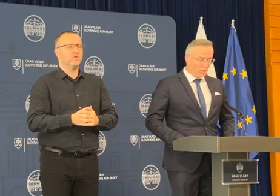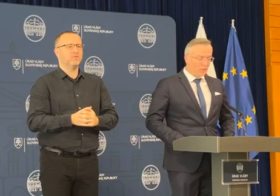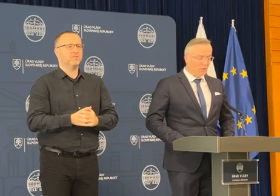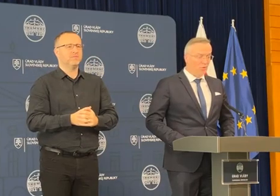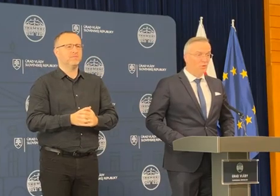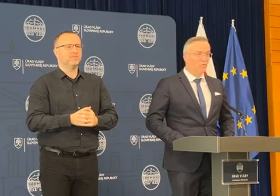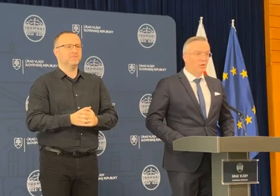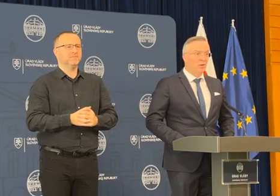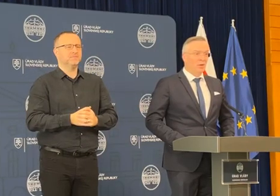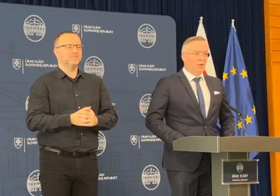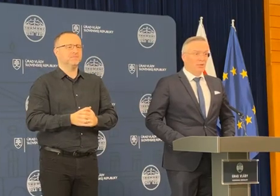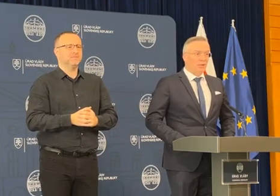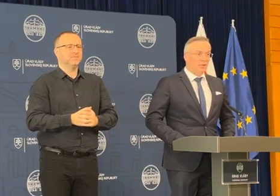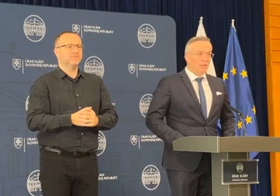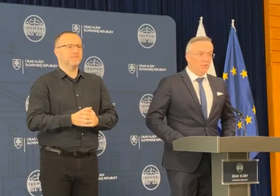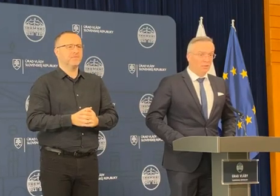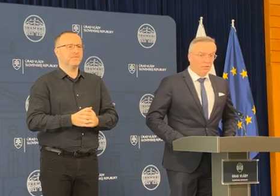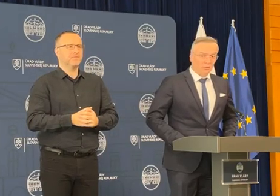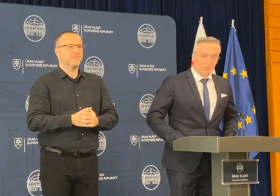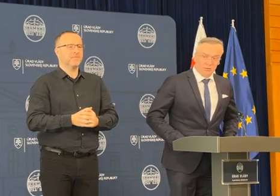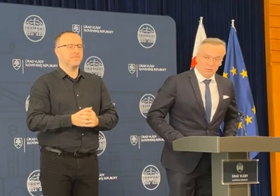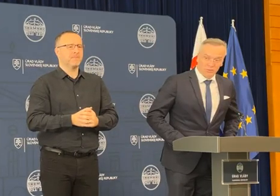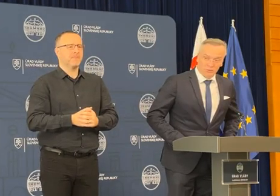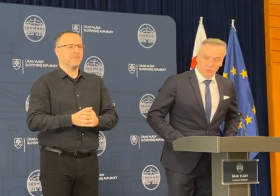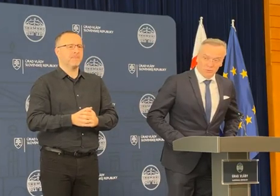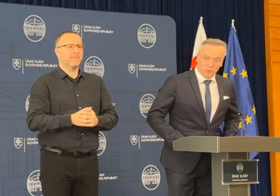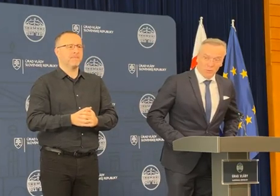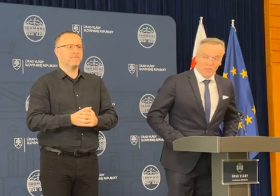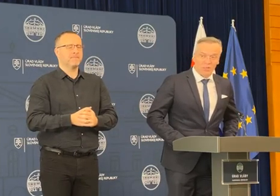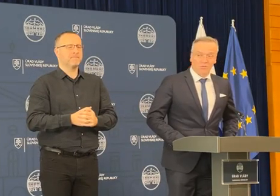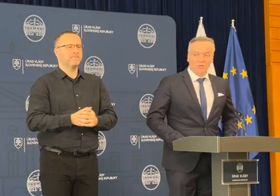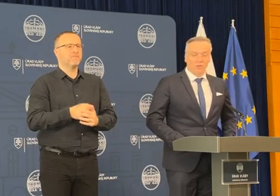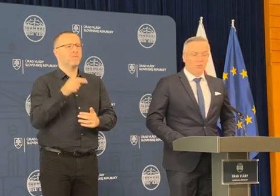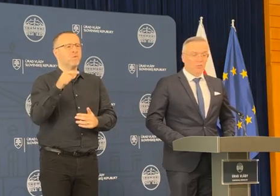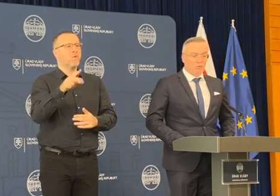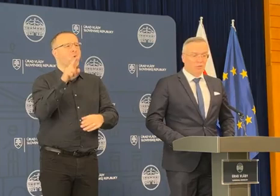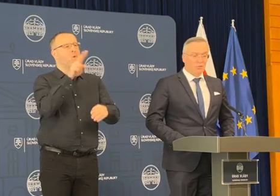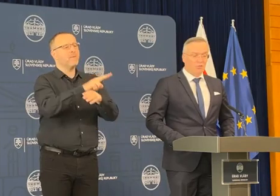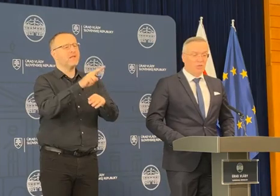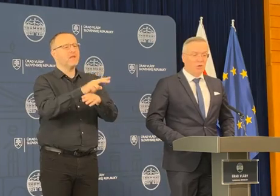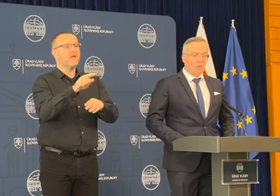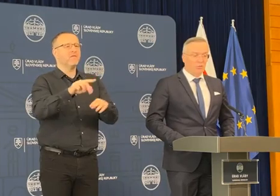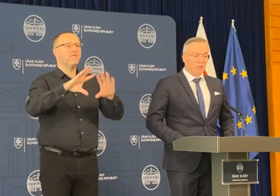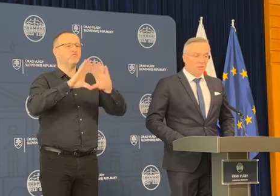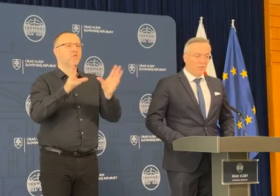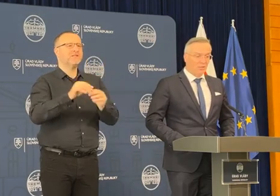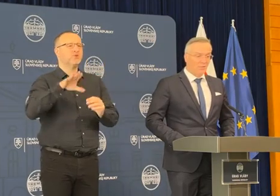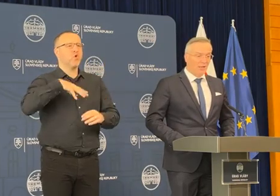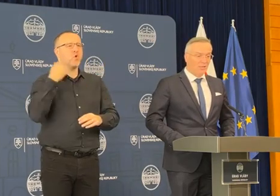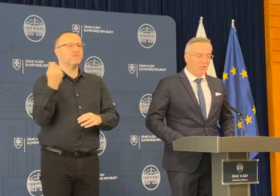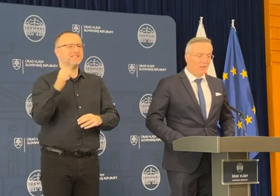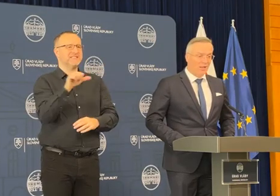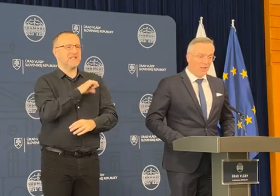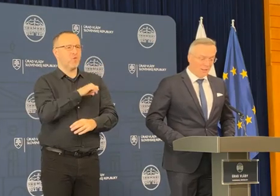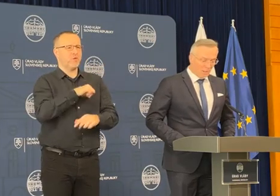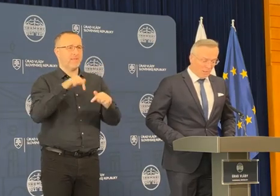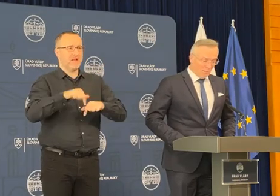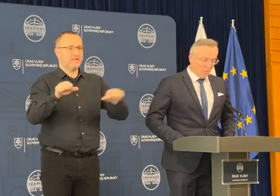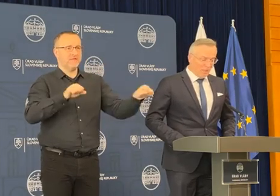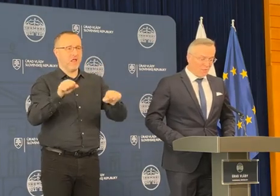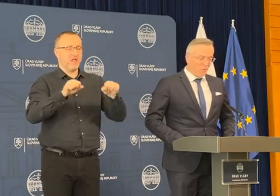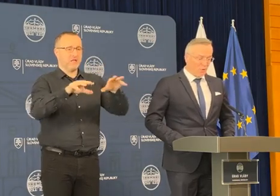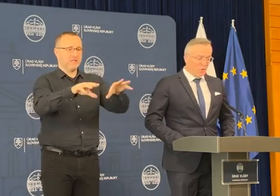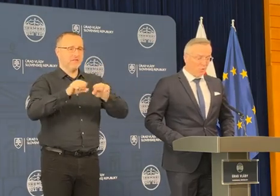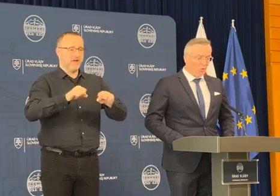future je na tejto úrovni. Tak to opatrenie vo všeobecnom hospodárskom záujme, ktoré dnes vláda schválila,